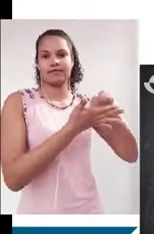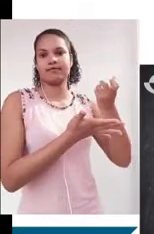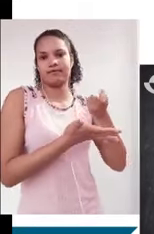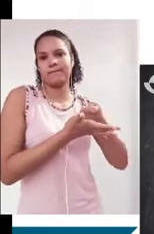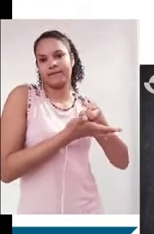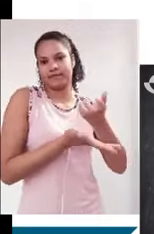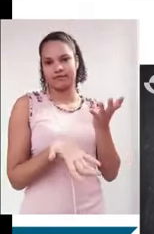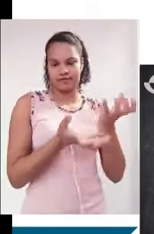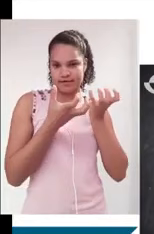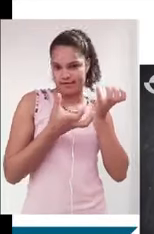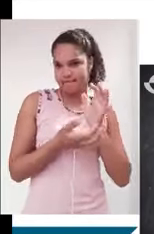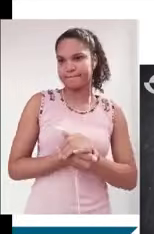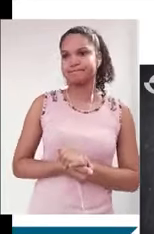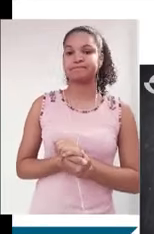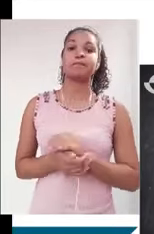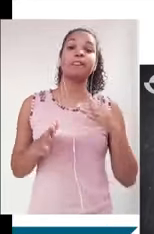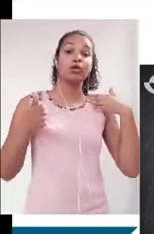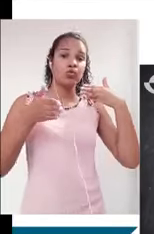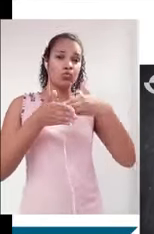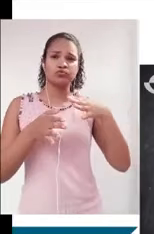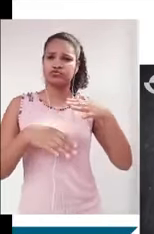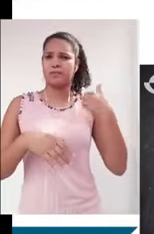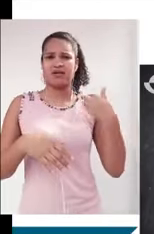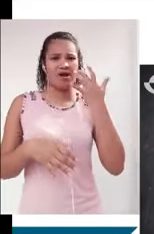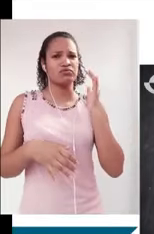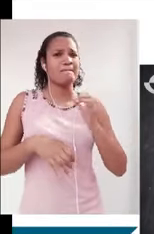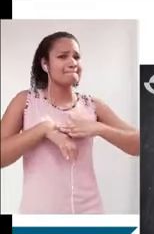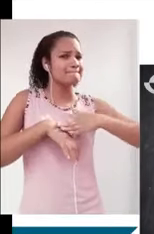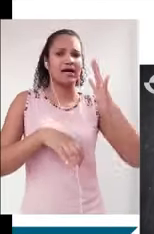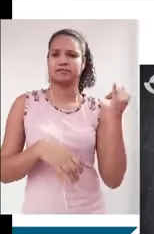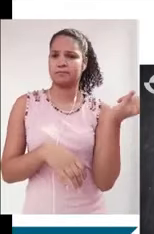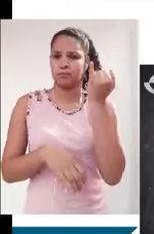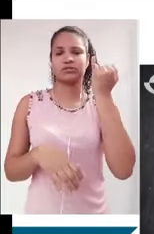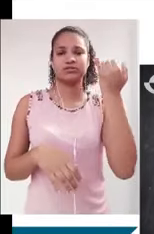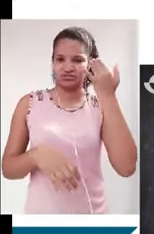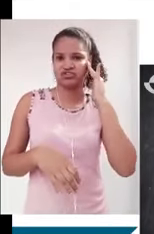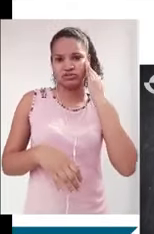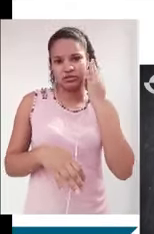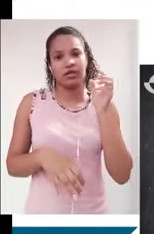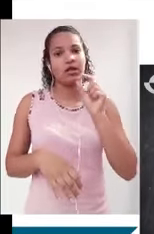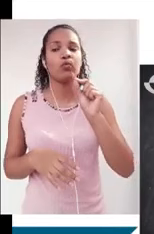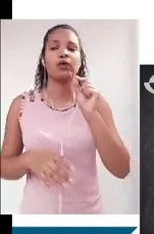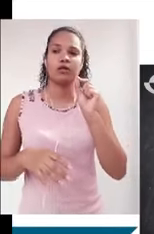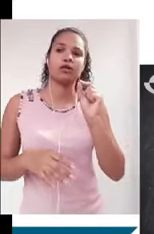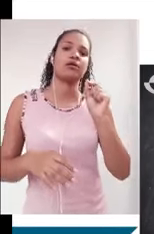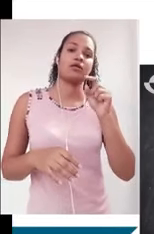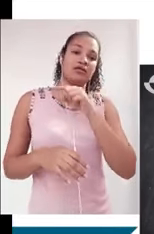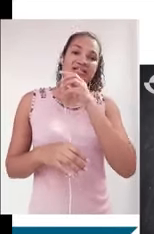E por último, o que eu considero um dos pontos mais importantes em termos de interpretação que vai auxiliar muito para os candidatos